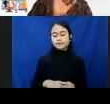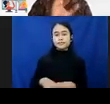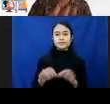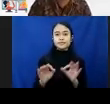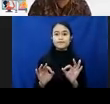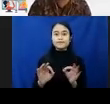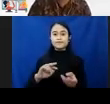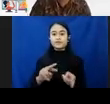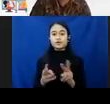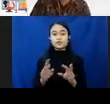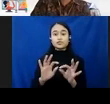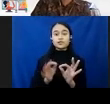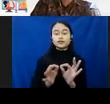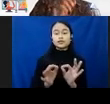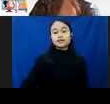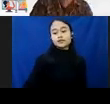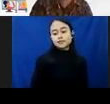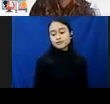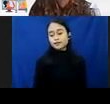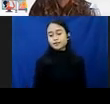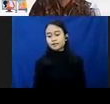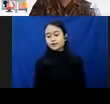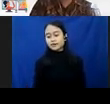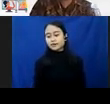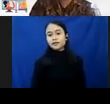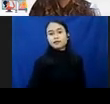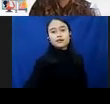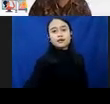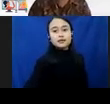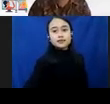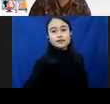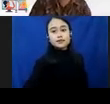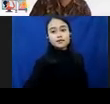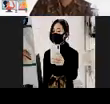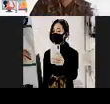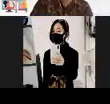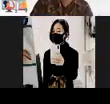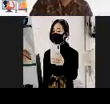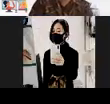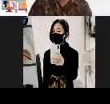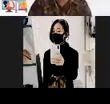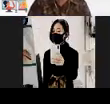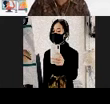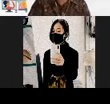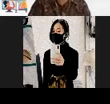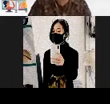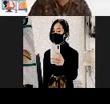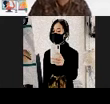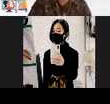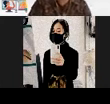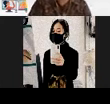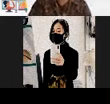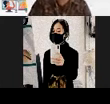Kita di satu sisi mau mengintervensi, mau mengidentifikasi, tapi juga kita harus melindungi data pribadi anak. Peradilan pidana.